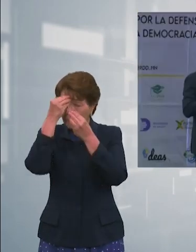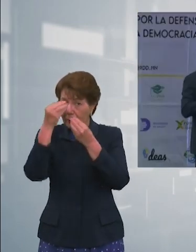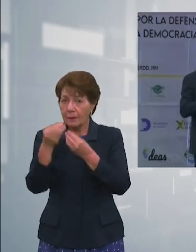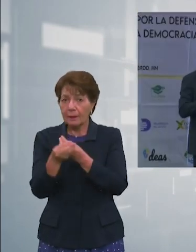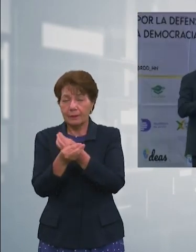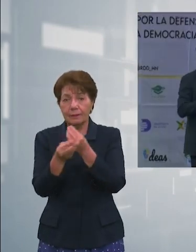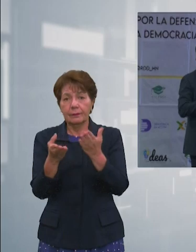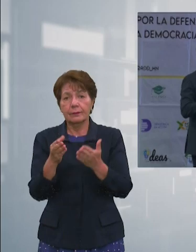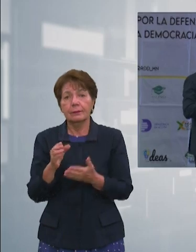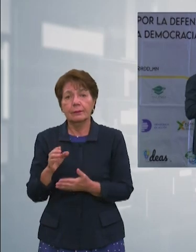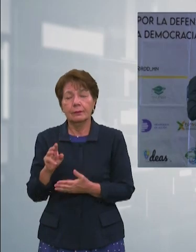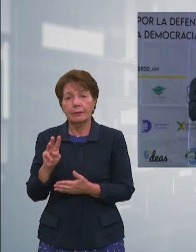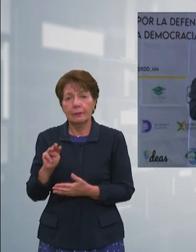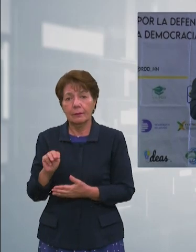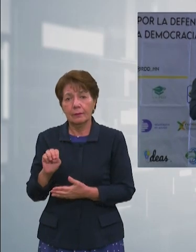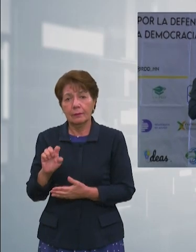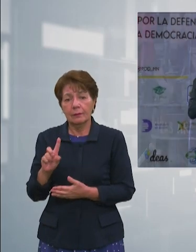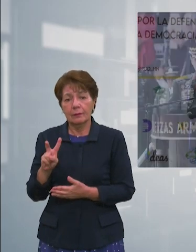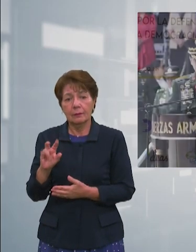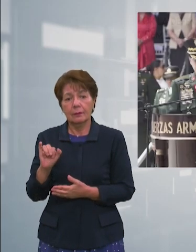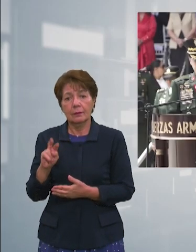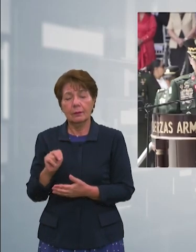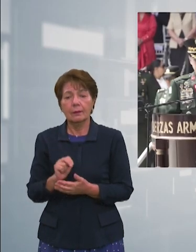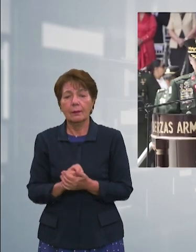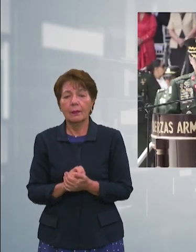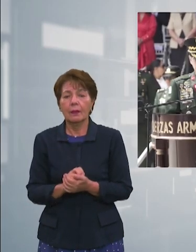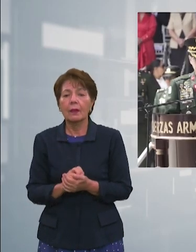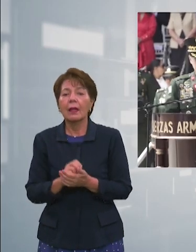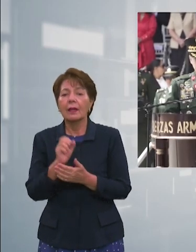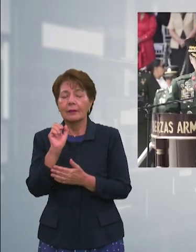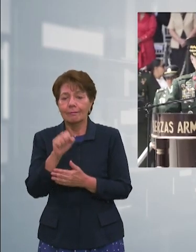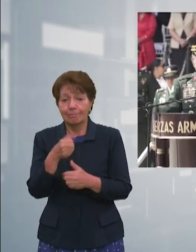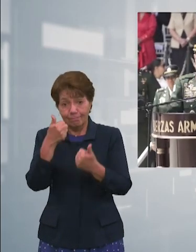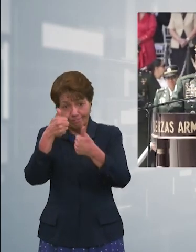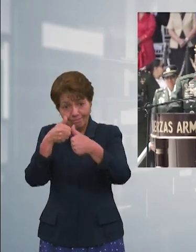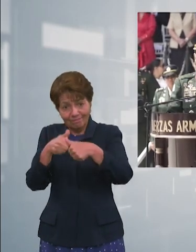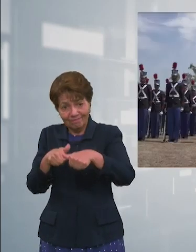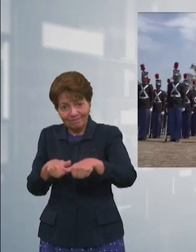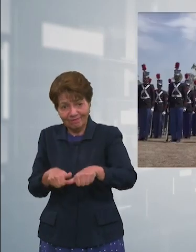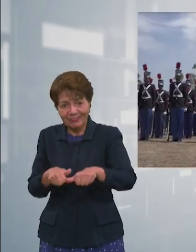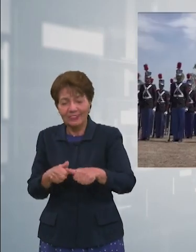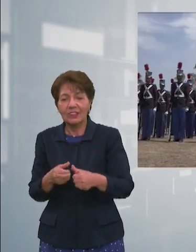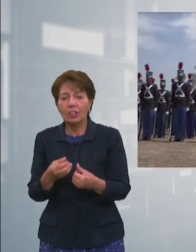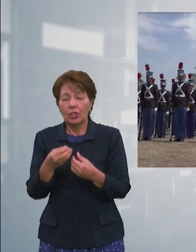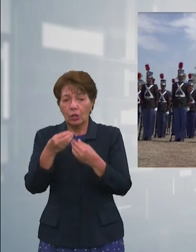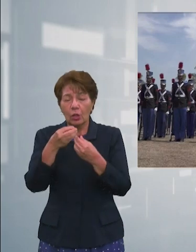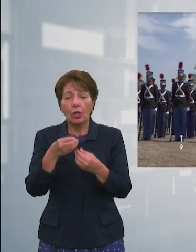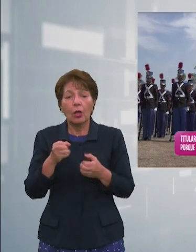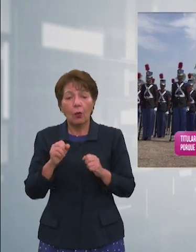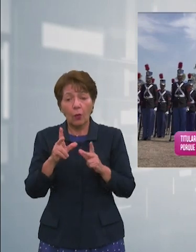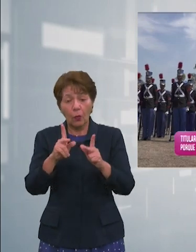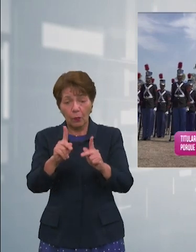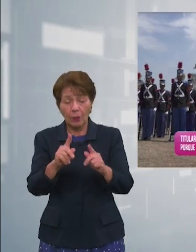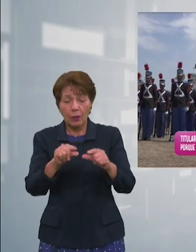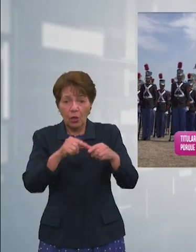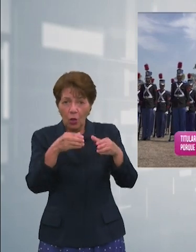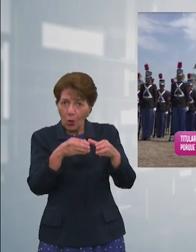informó Melvin Rápalo aunque había acordado que daría oportunidad a la bancada del partido nacional de presentar la